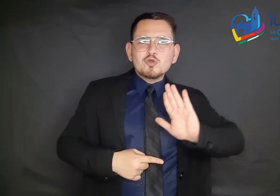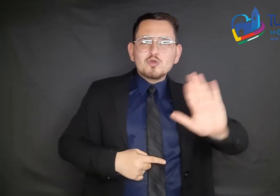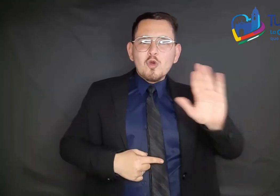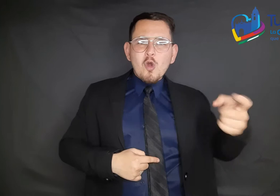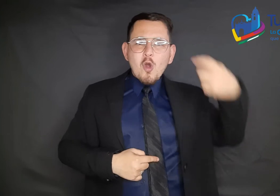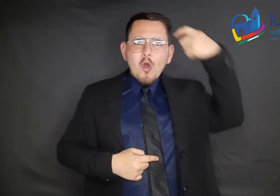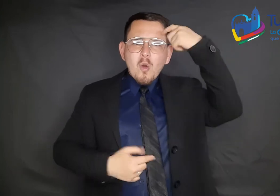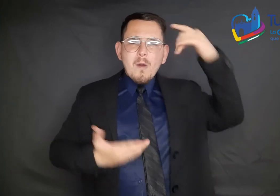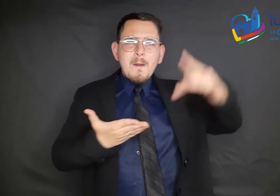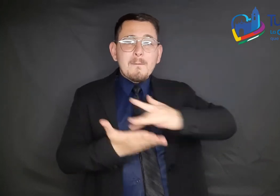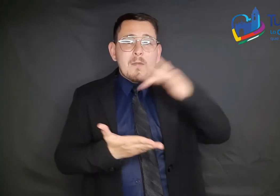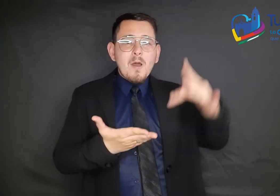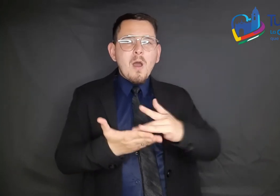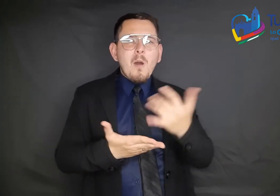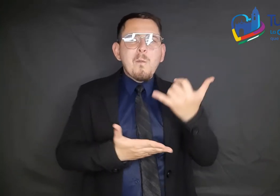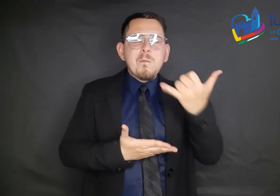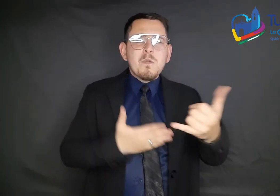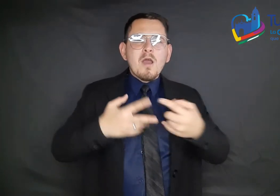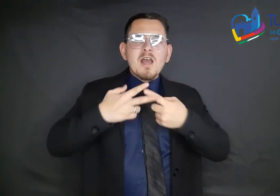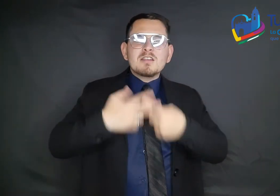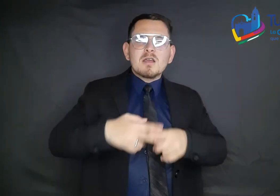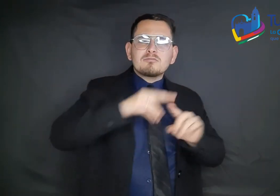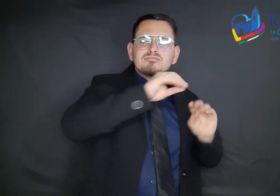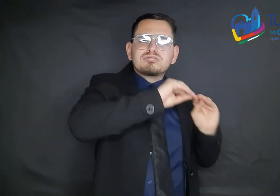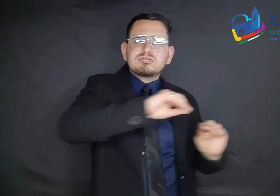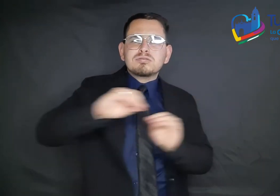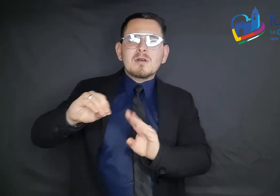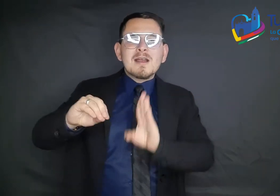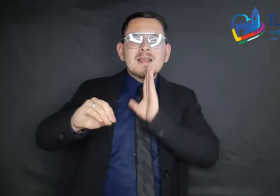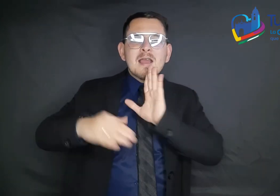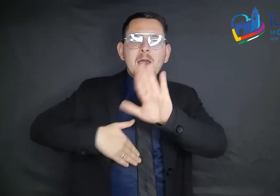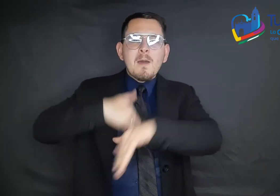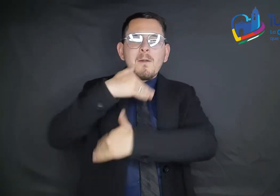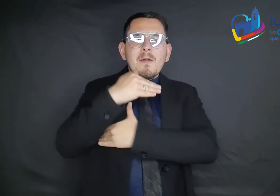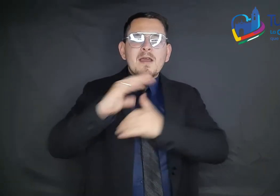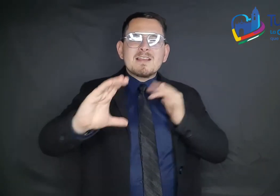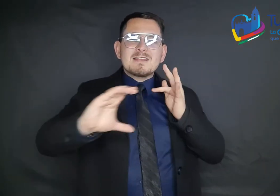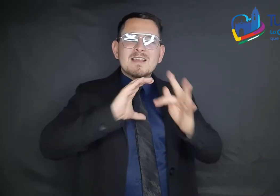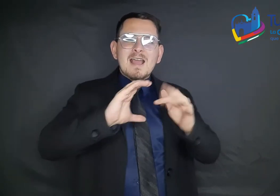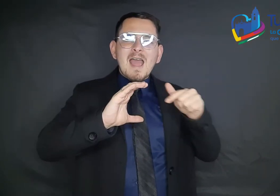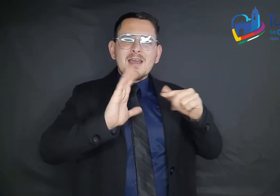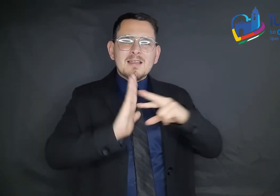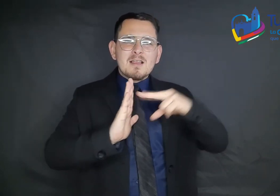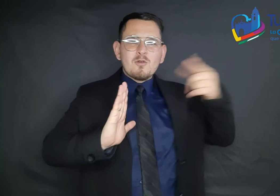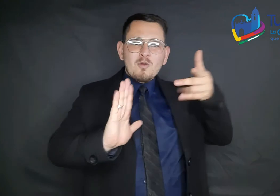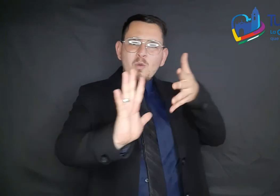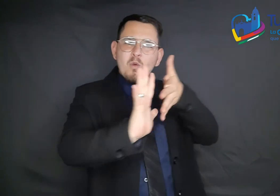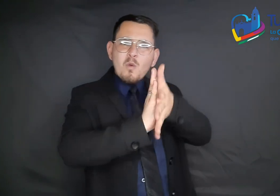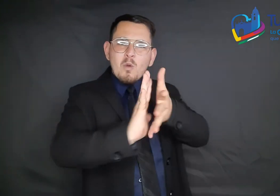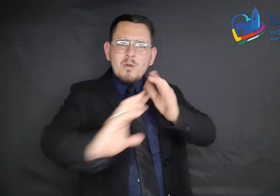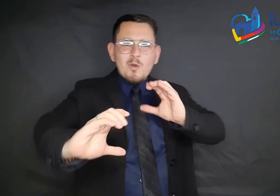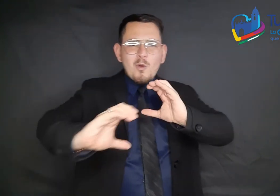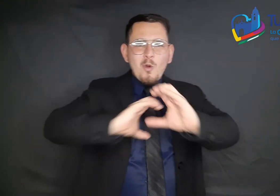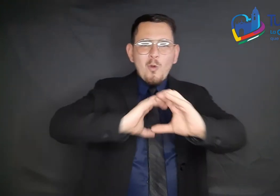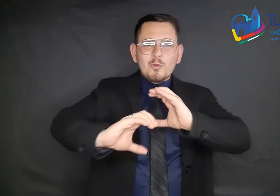prevista en el taller que promueve el Ministerio de Tecnologías de la Información y las Comunicaciones. Durante el certamen,